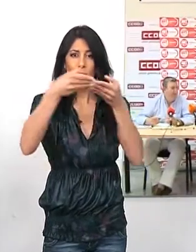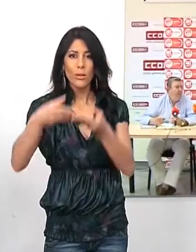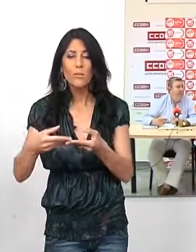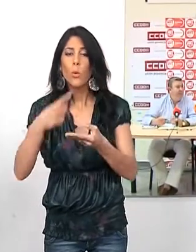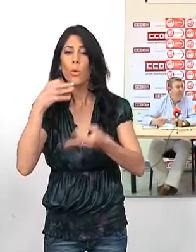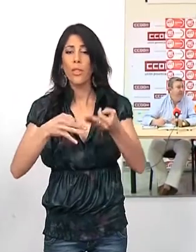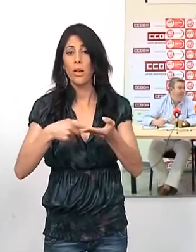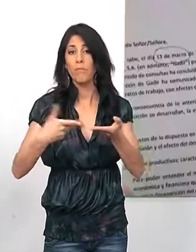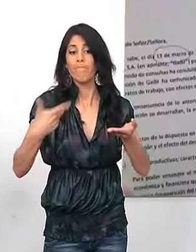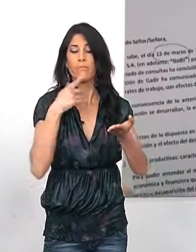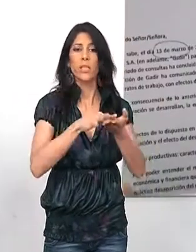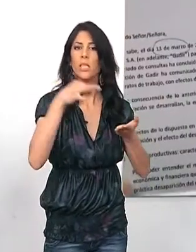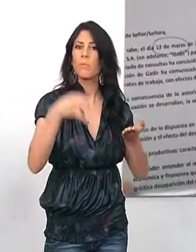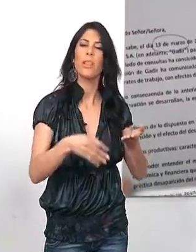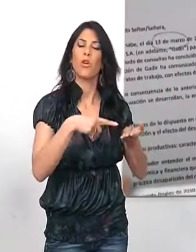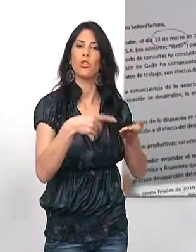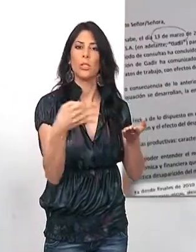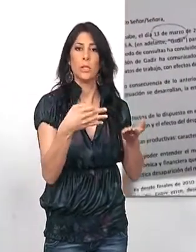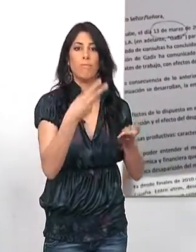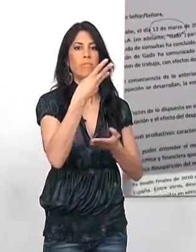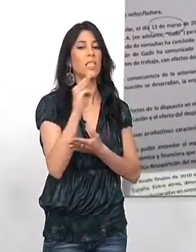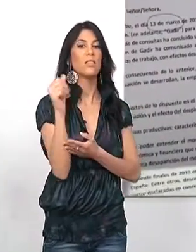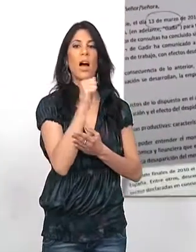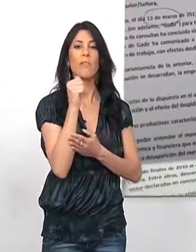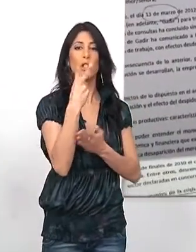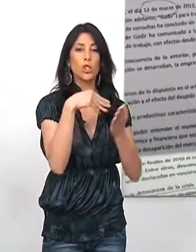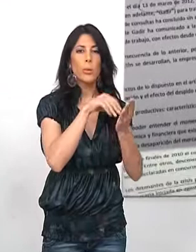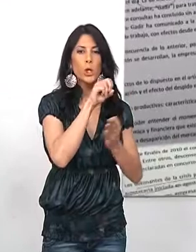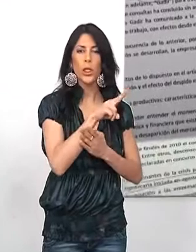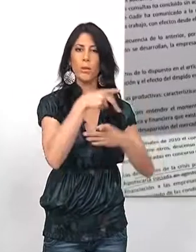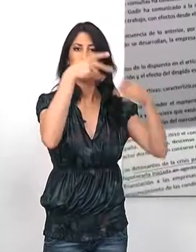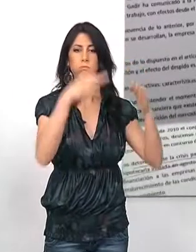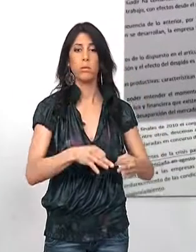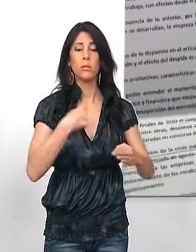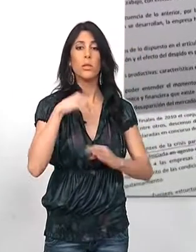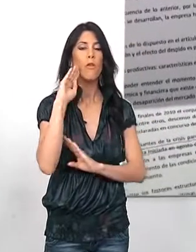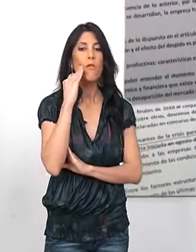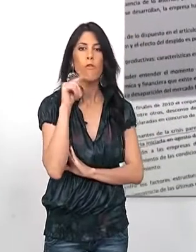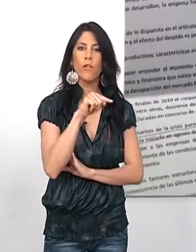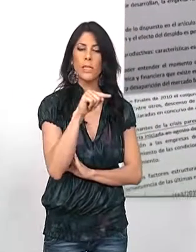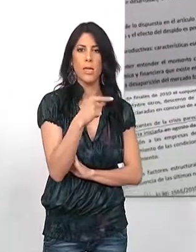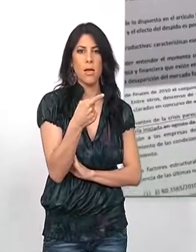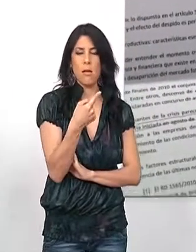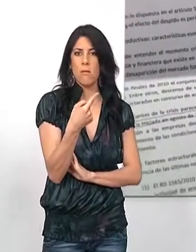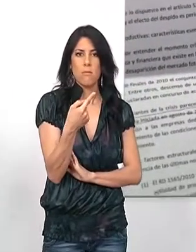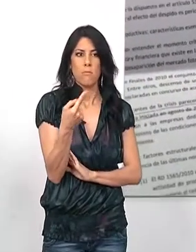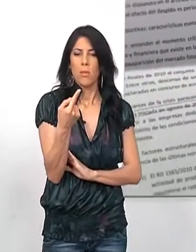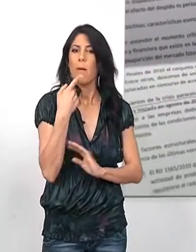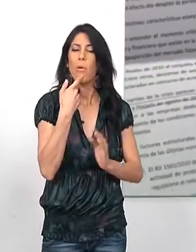extintivo. Los despidos serán efectivos el 30 de abril de 2012, cuando en esa fecha no ha vencido un expediente temporal